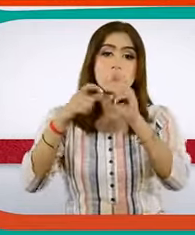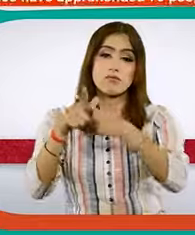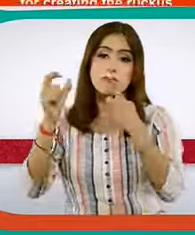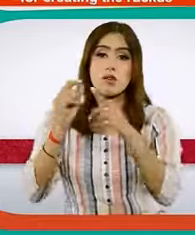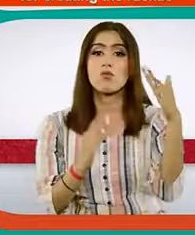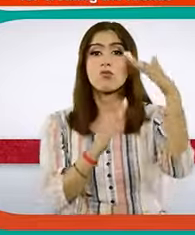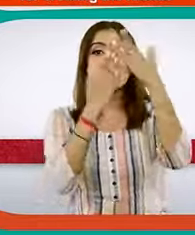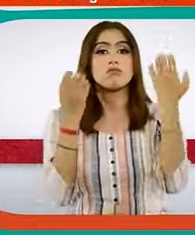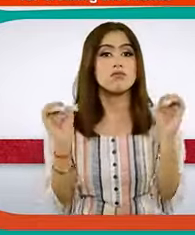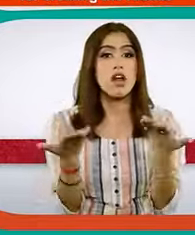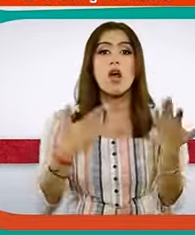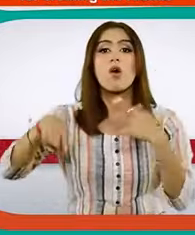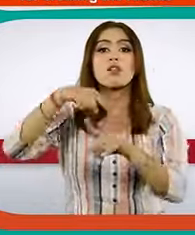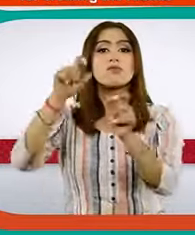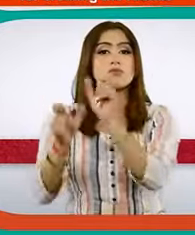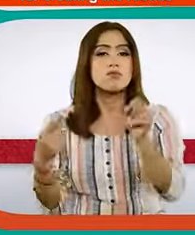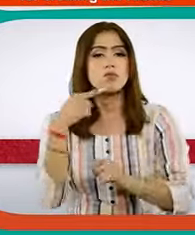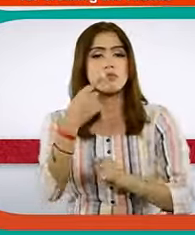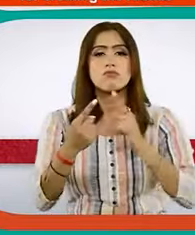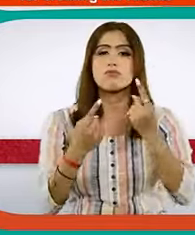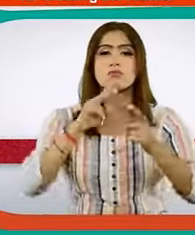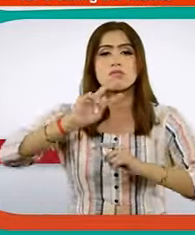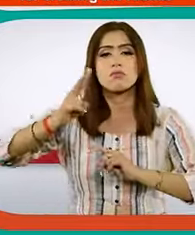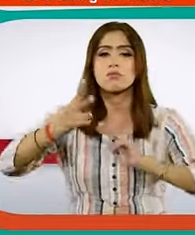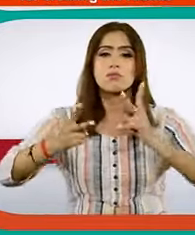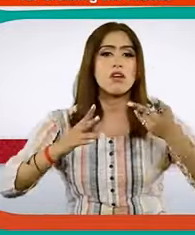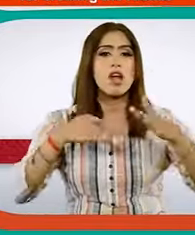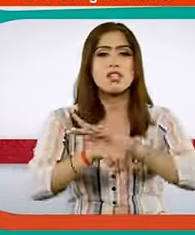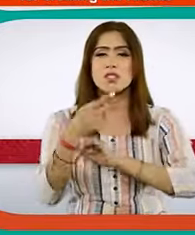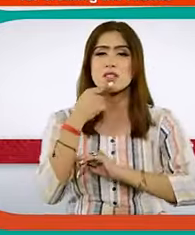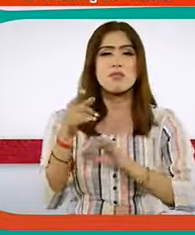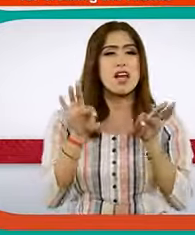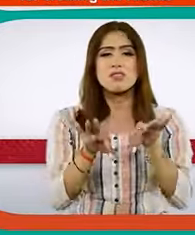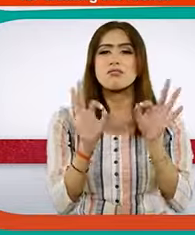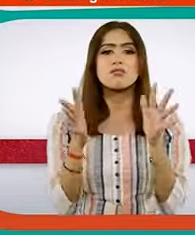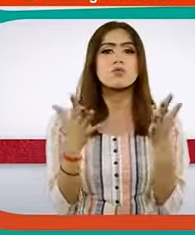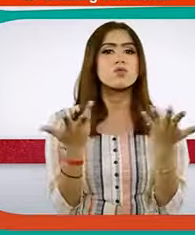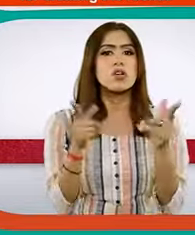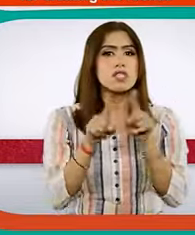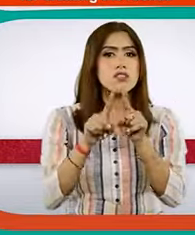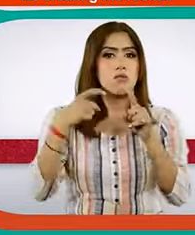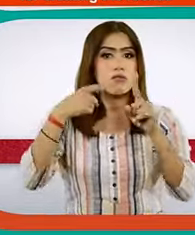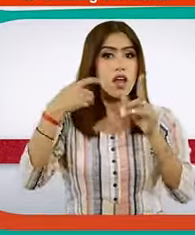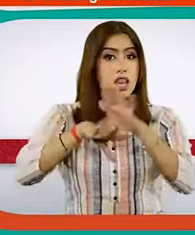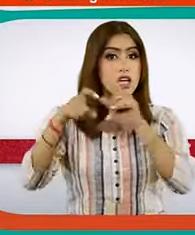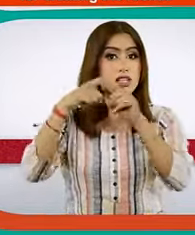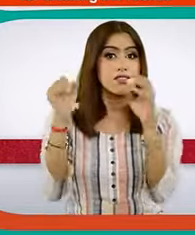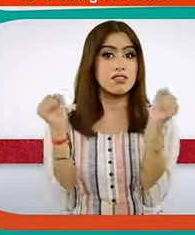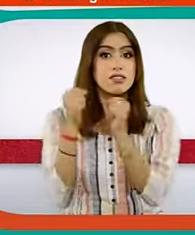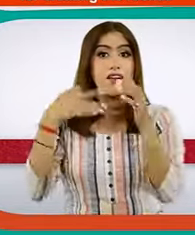लोगों ने इसे लेकर जम कर रियाशन दिये उन्होंने इस घटना की तीखी निंदा करी उन्होंने कश्मीरी पंडितों का मजाग उड़ाने वाले